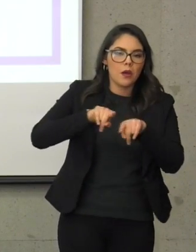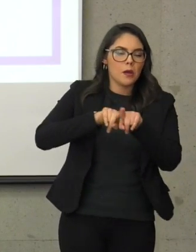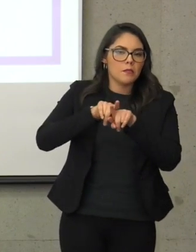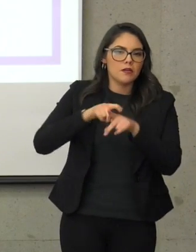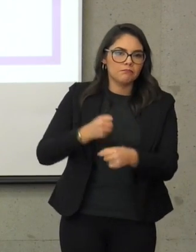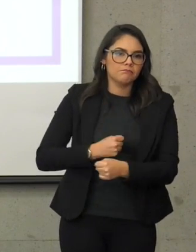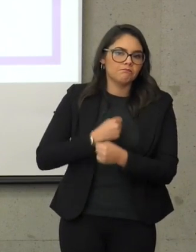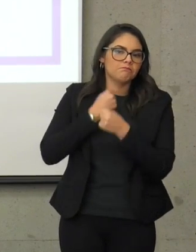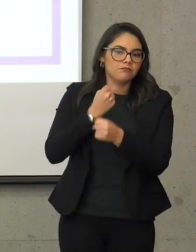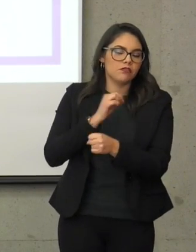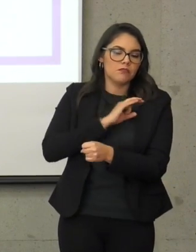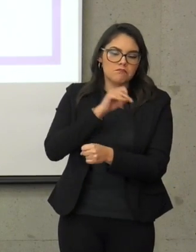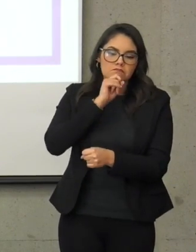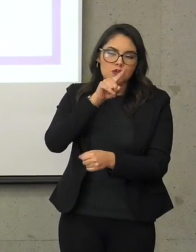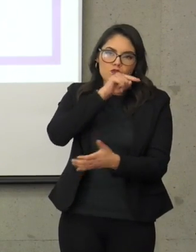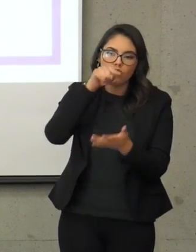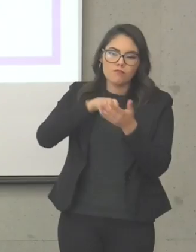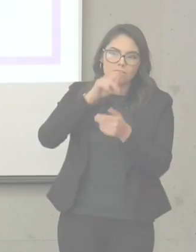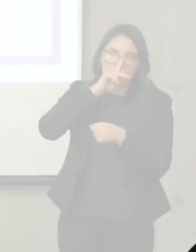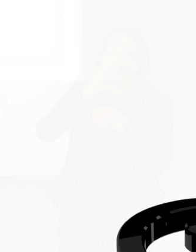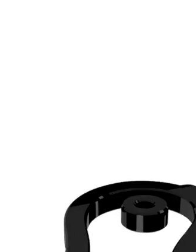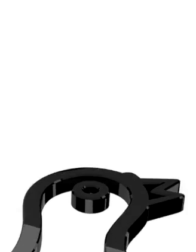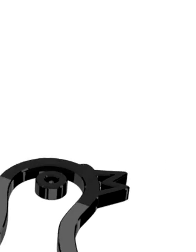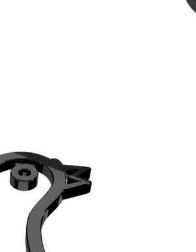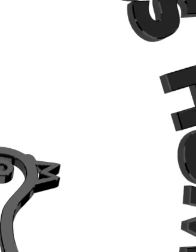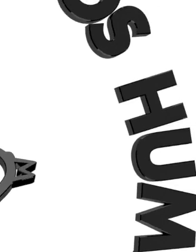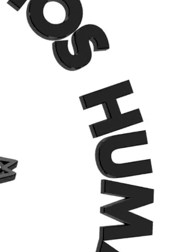somos una región. Gracias.